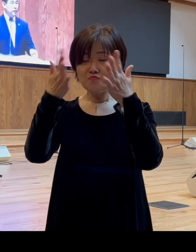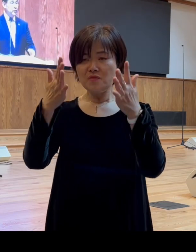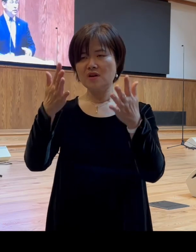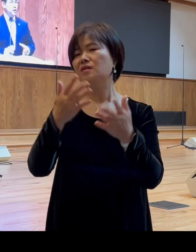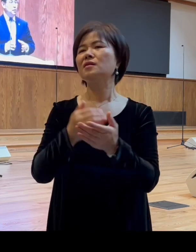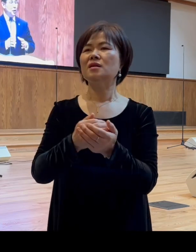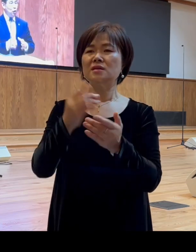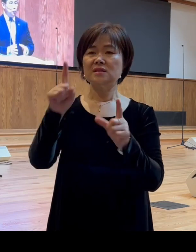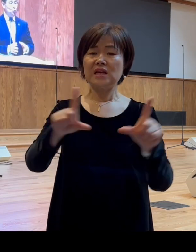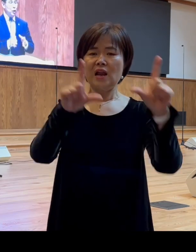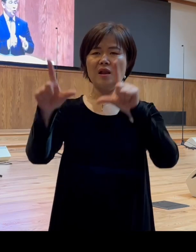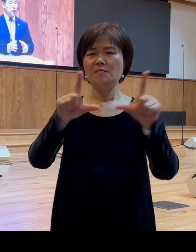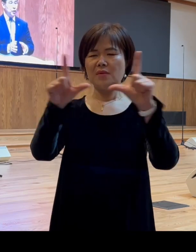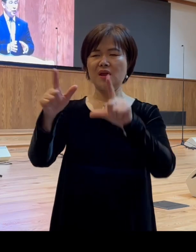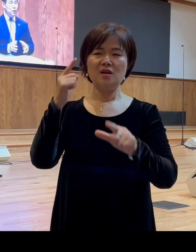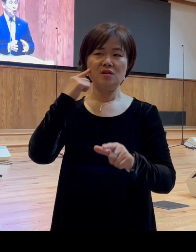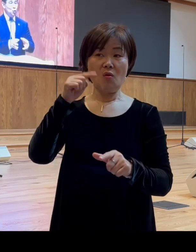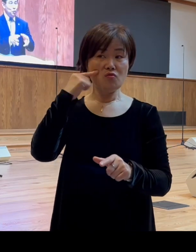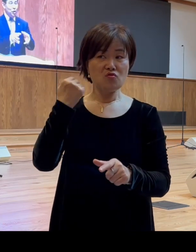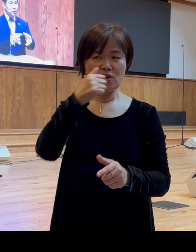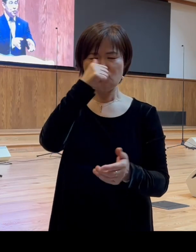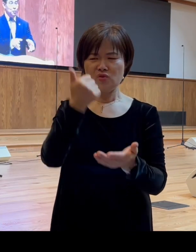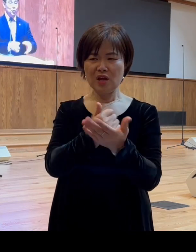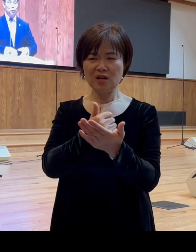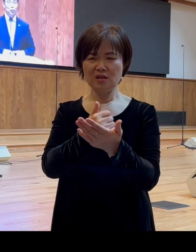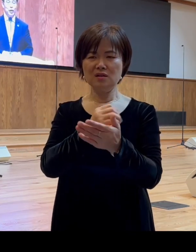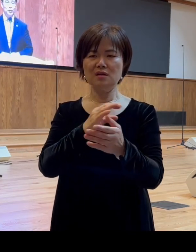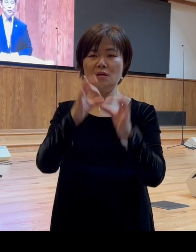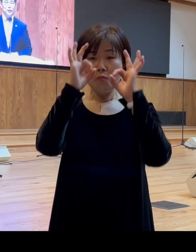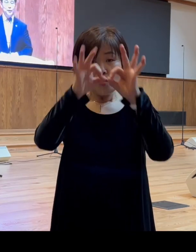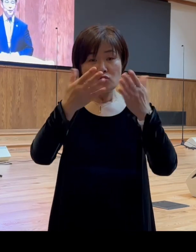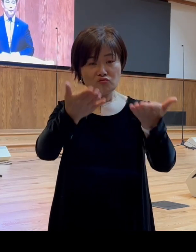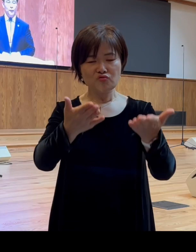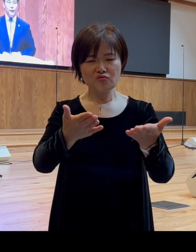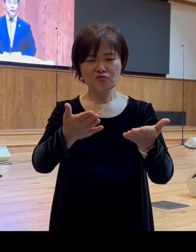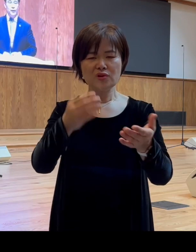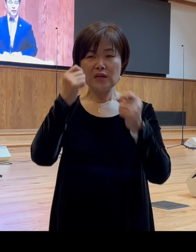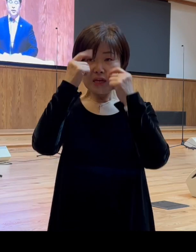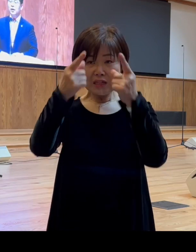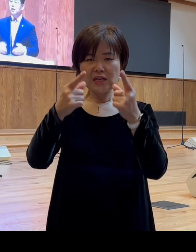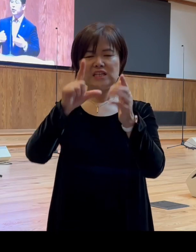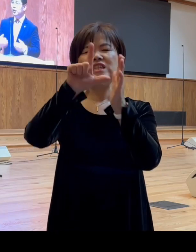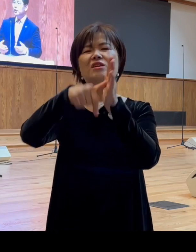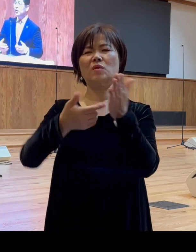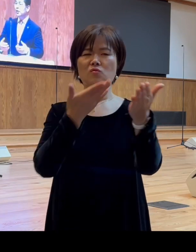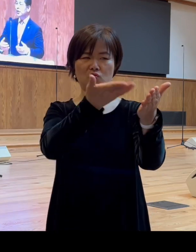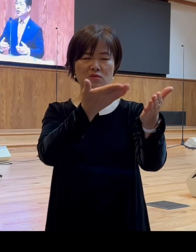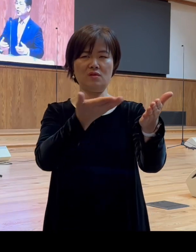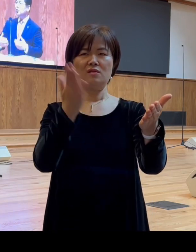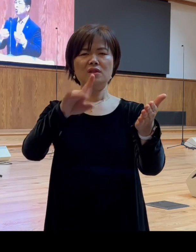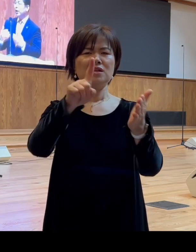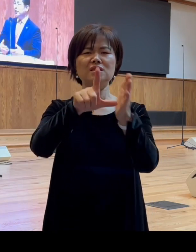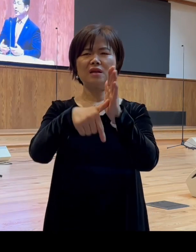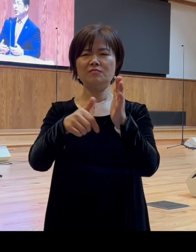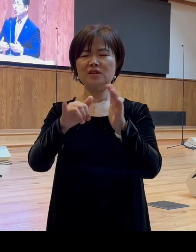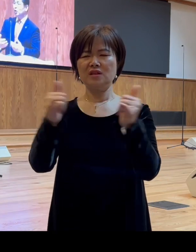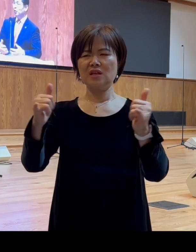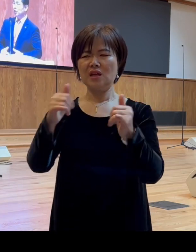삶의 허물과 죄를 조명하셨음에도 불구하고 그가 그 어떤 죄를 떨쳐버리지 못하고